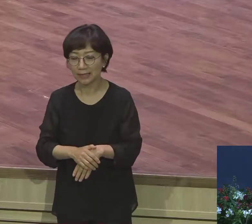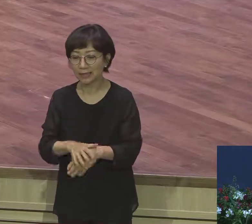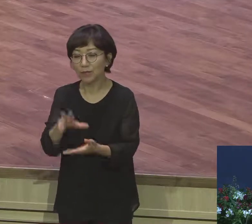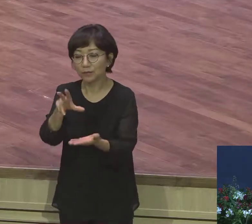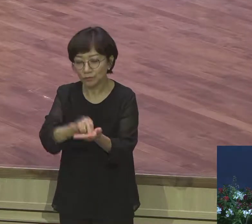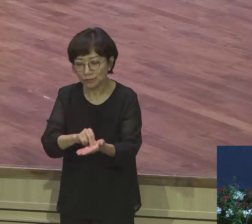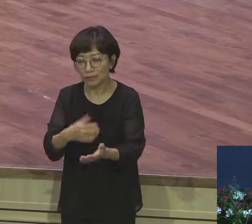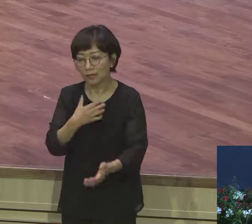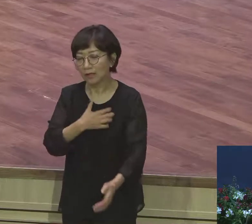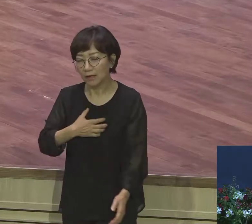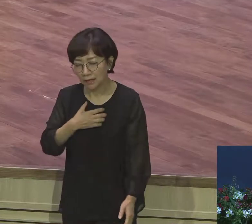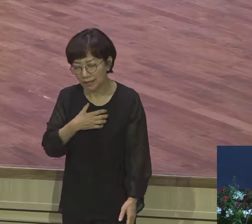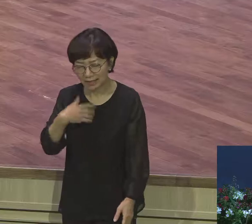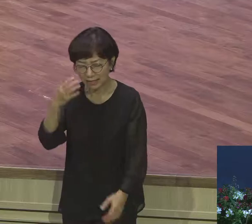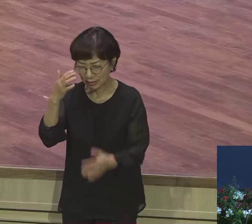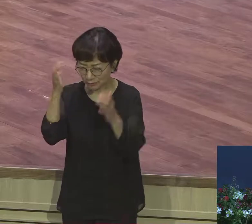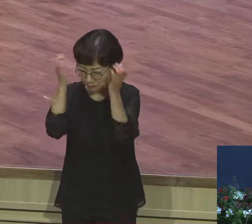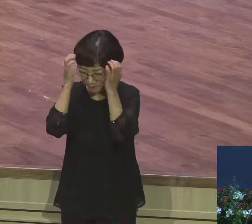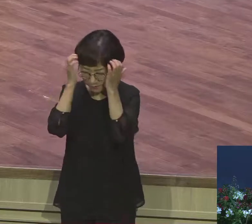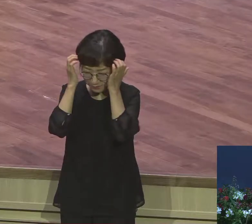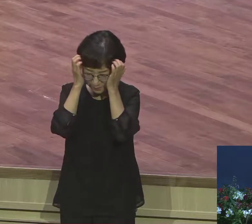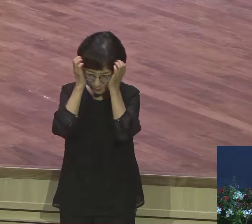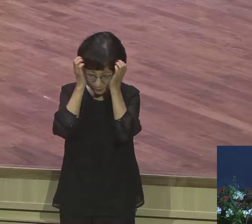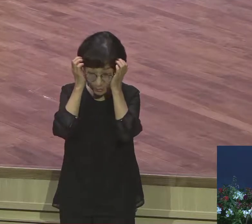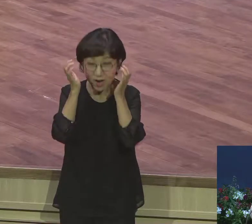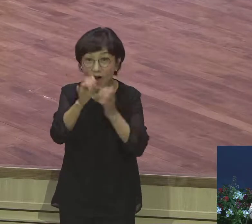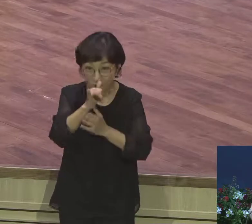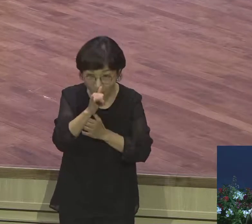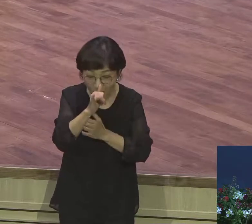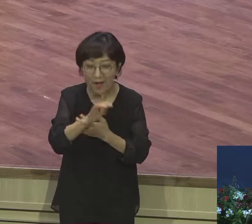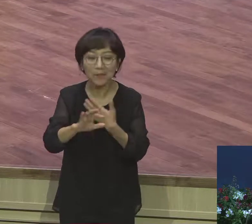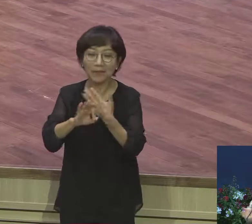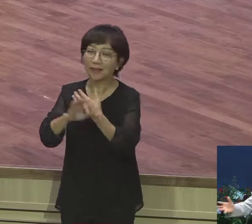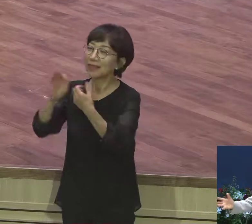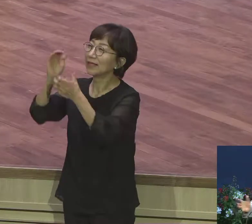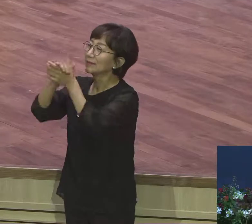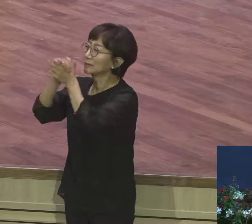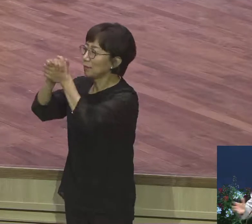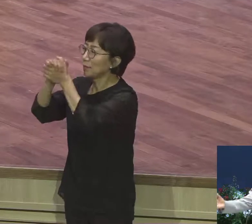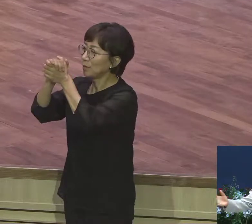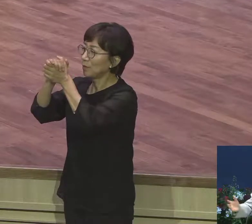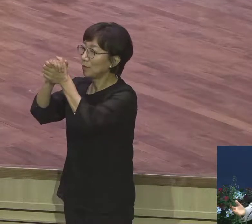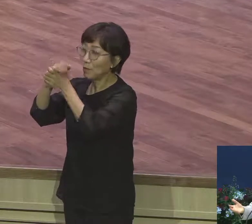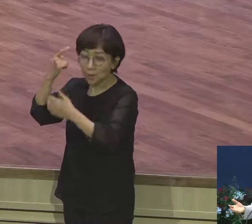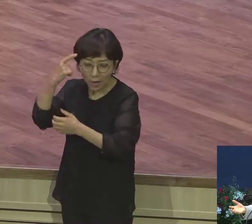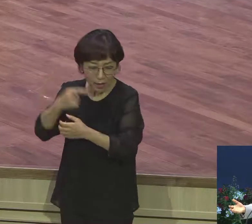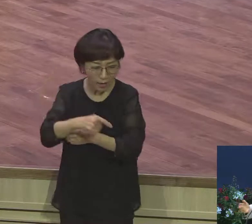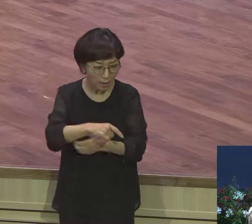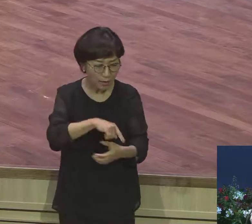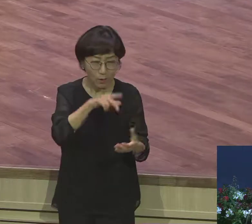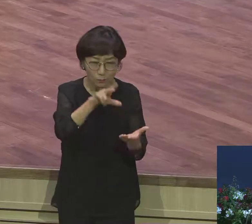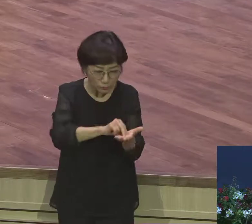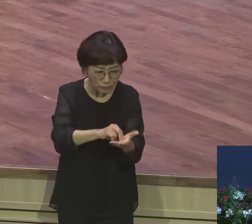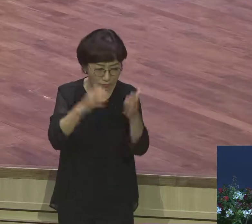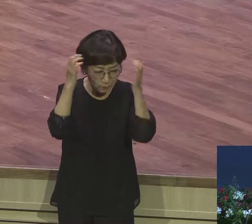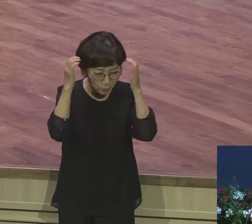이것은 기도하도록 하나님 기도하라고 하나님의 자녀인데 기도 안 하니까